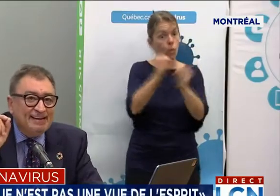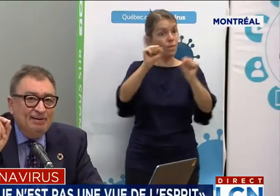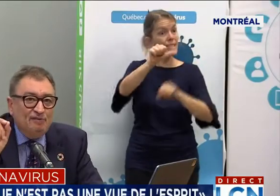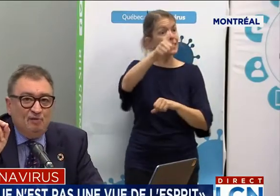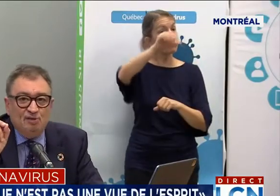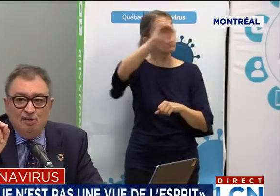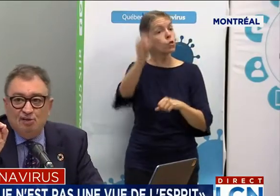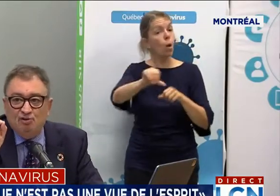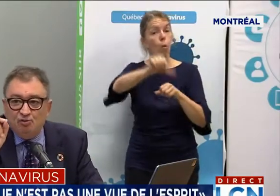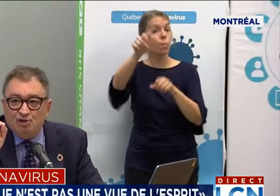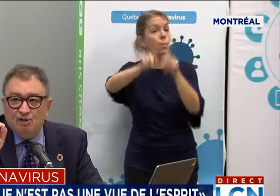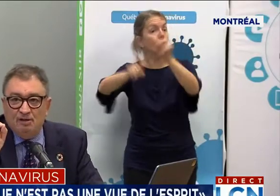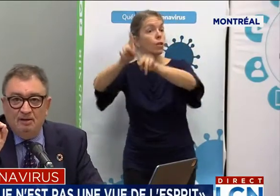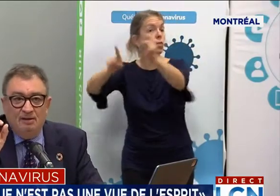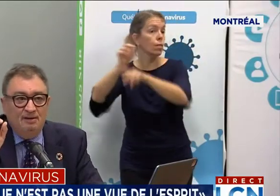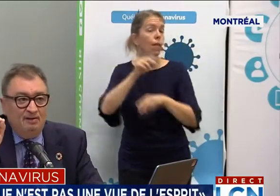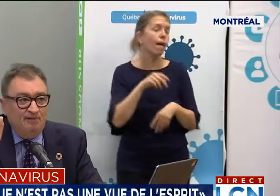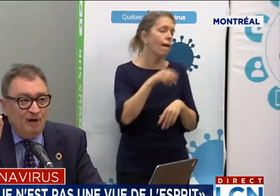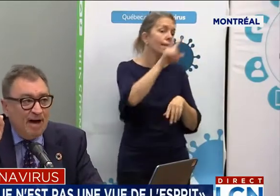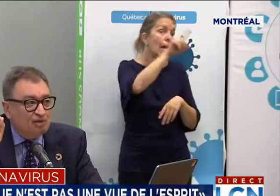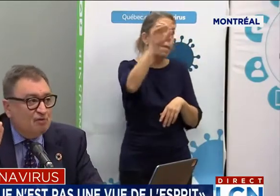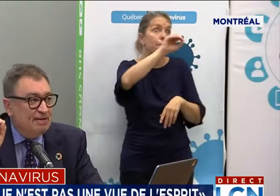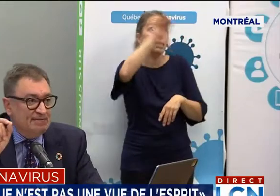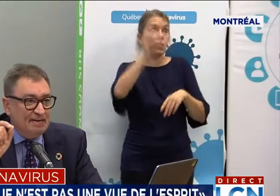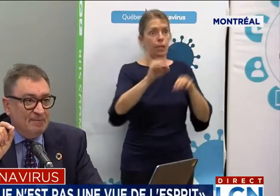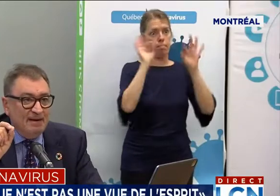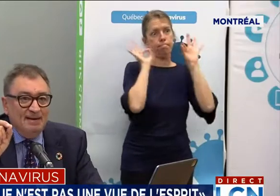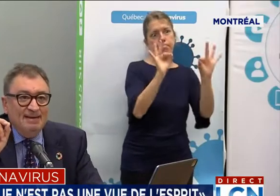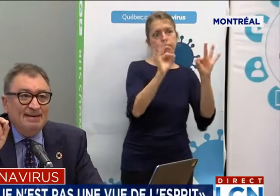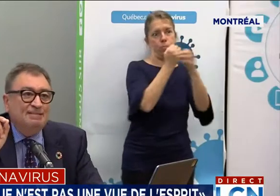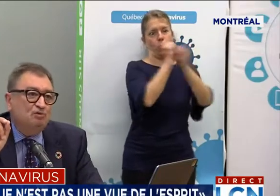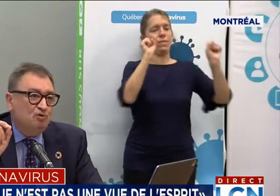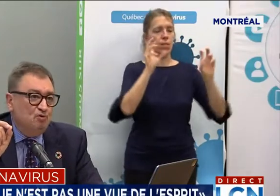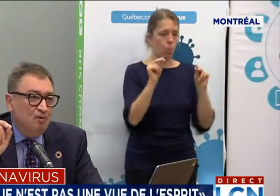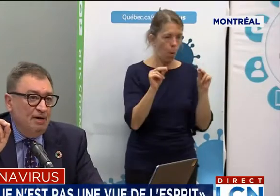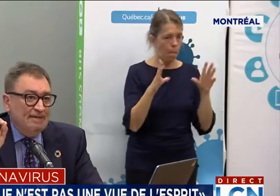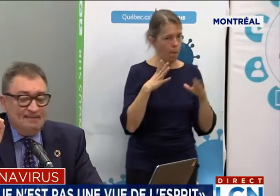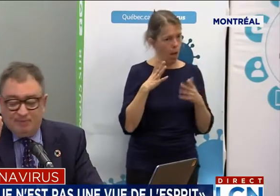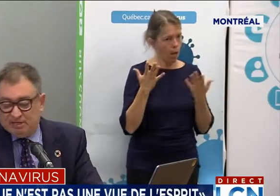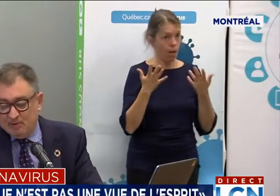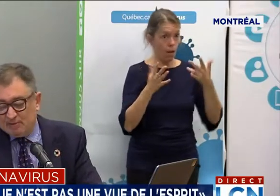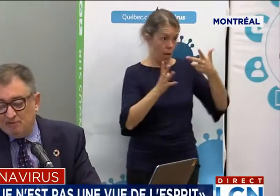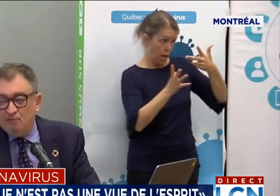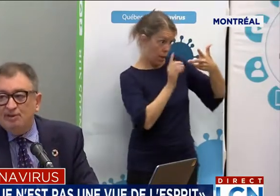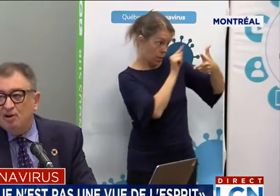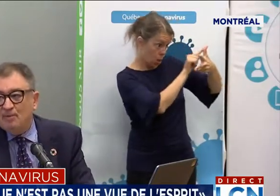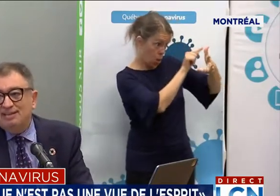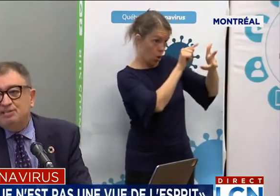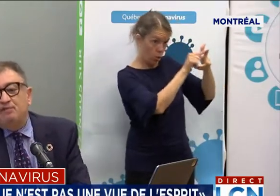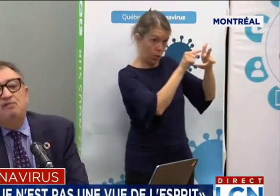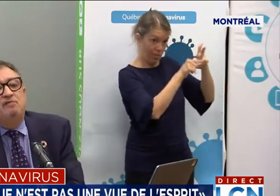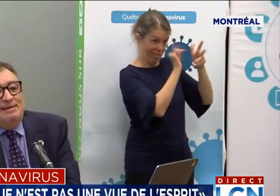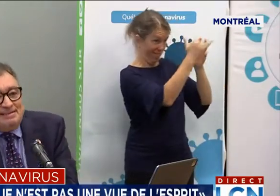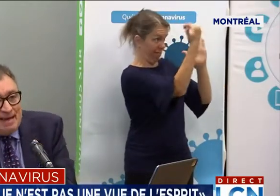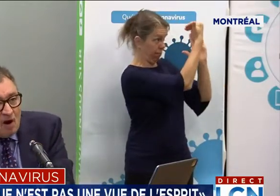mais rien ne fonctionne tout seul. Il faut ajouter les éléments. Et surtout, ce n pas parce que vous portez un masque qu faut que vous vous mettiez à